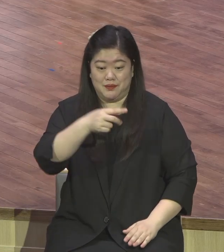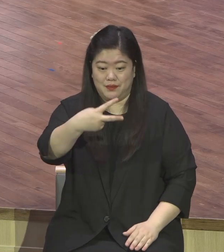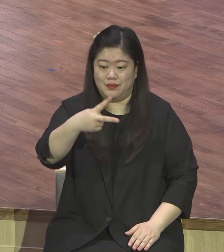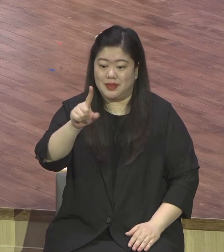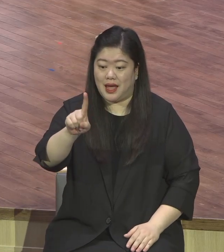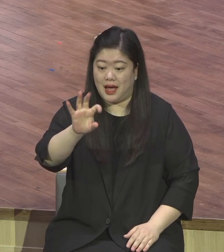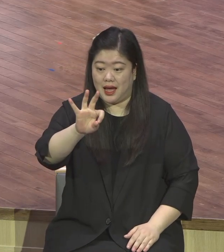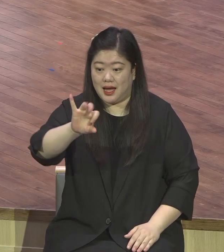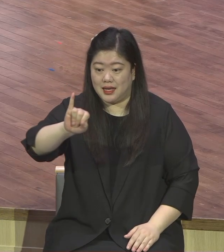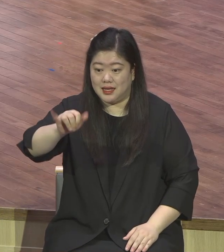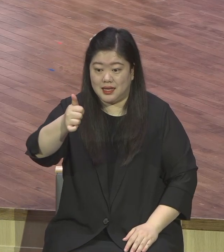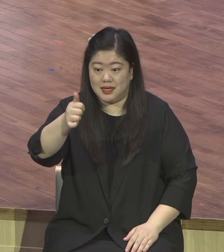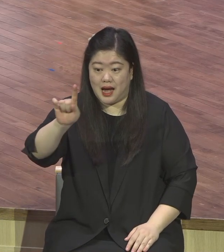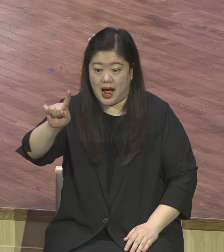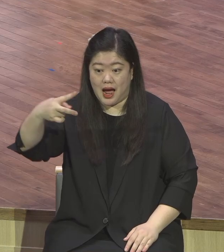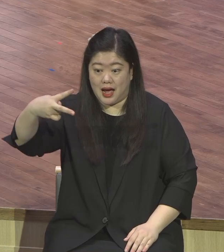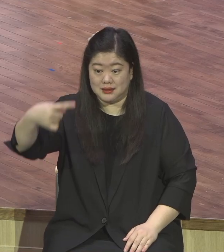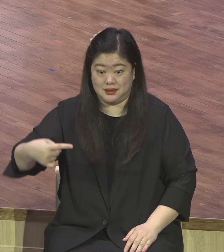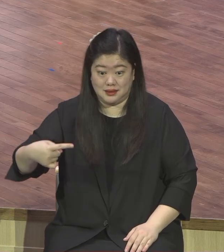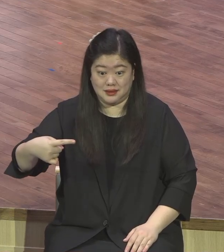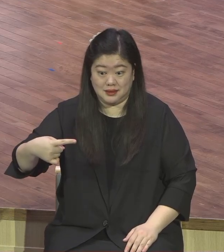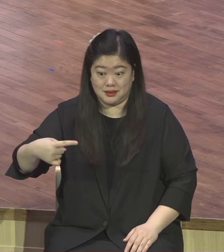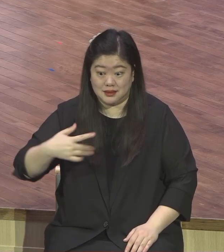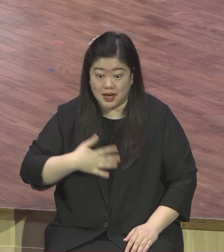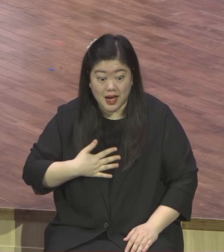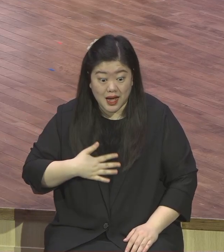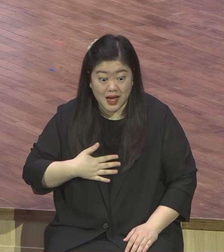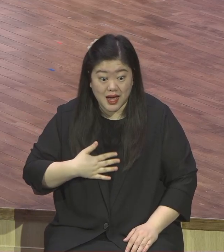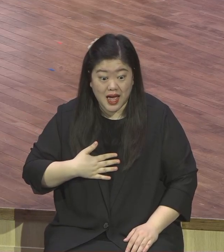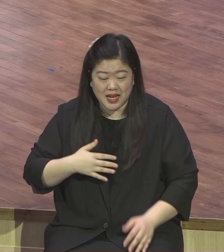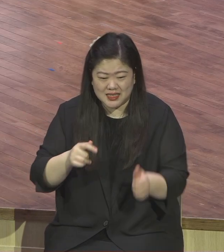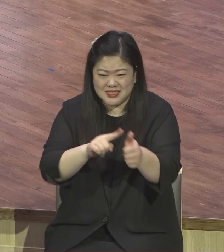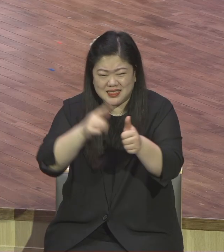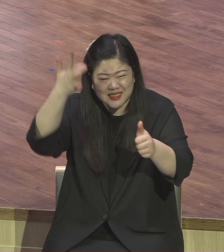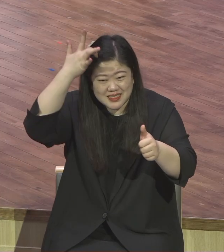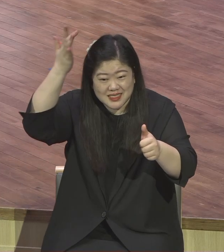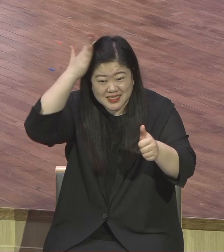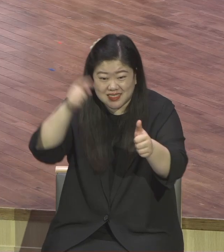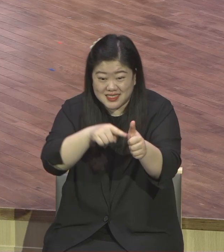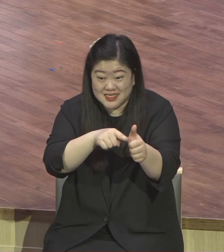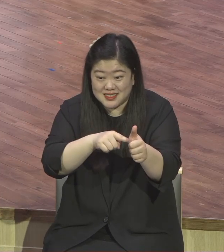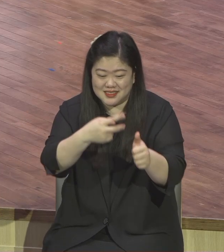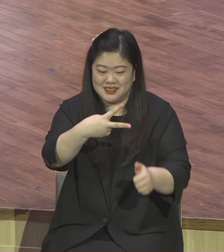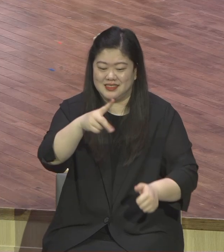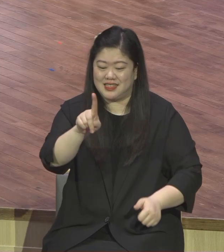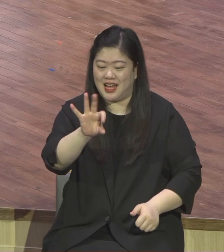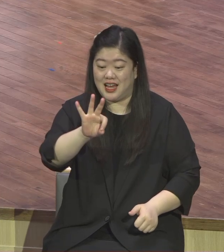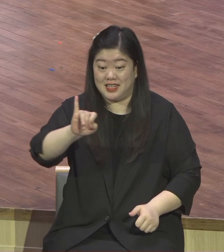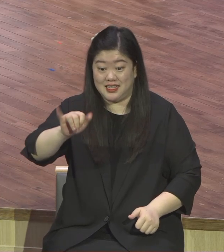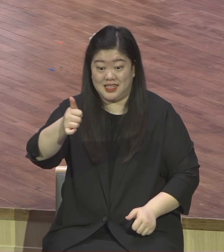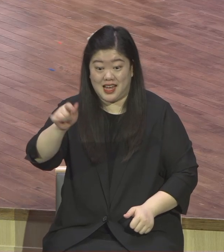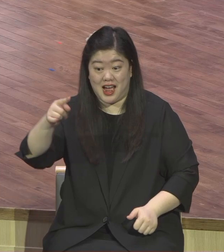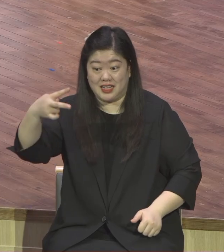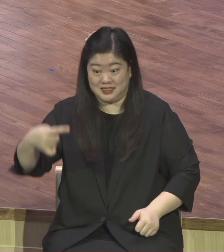윌리스 이분이 세계적인 스타가 된 영화지요 그 스토리 보면요